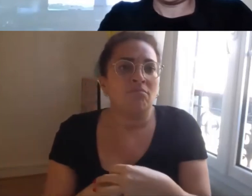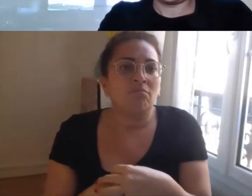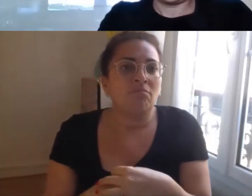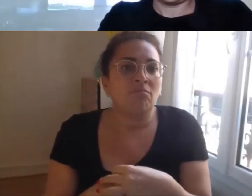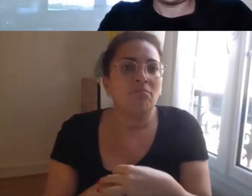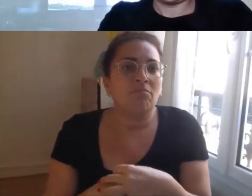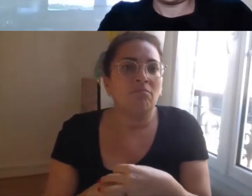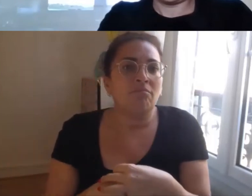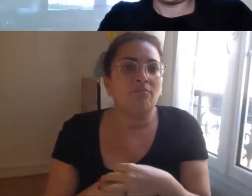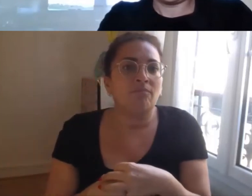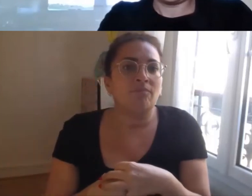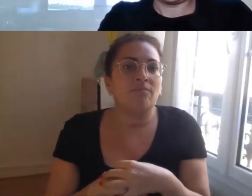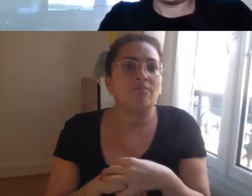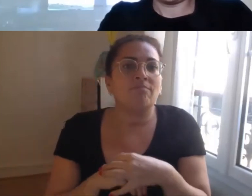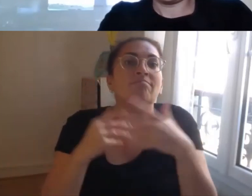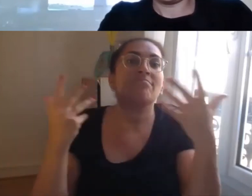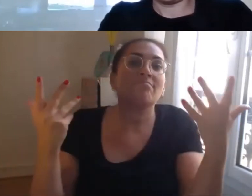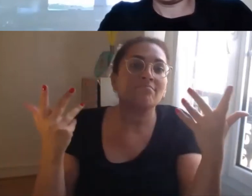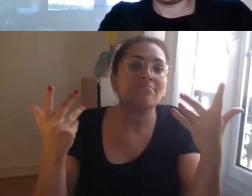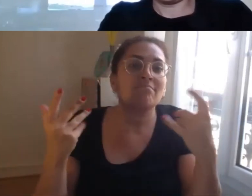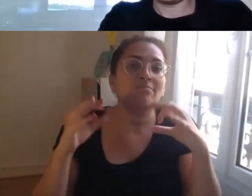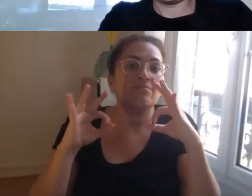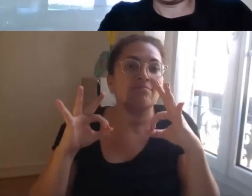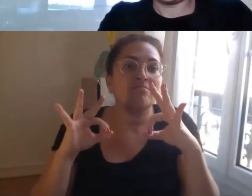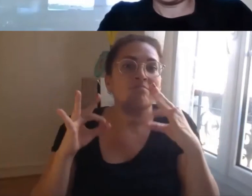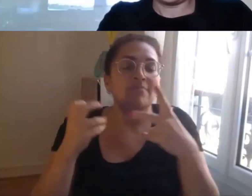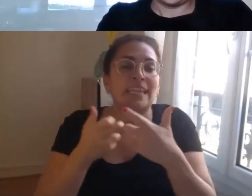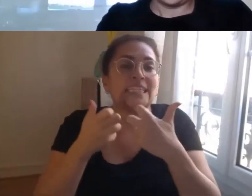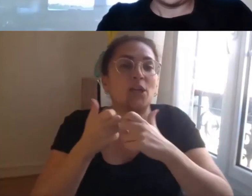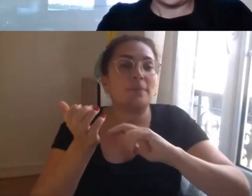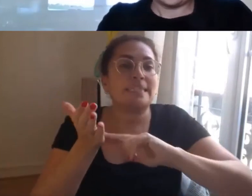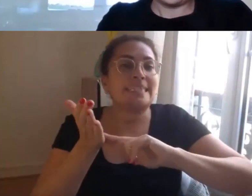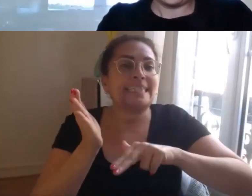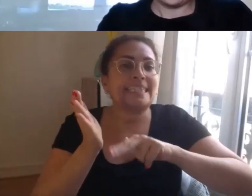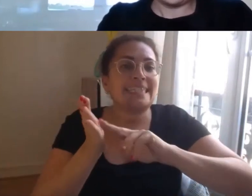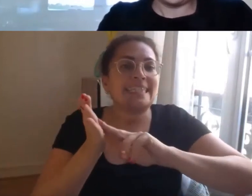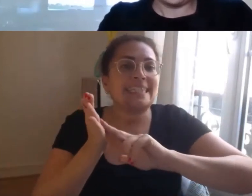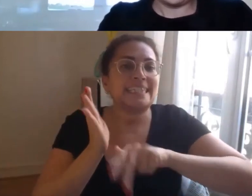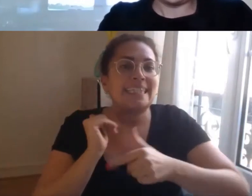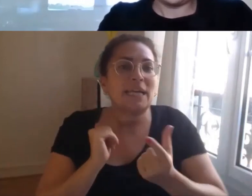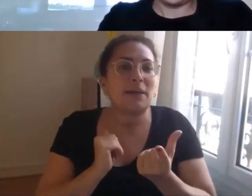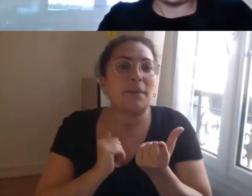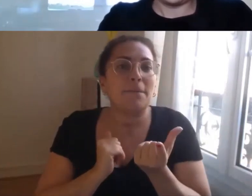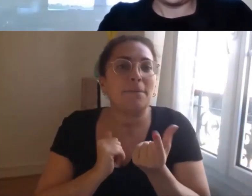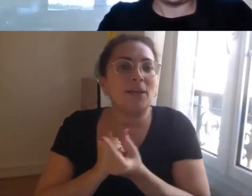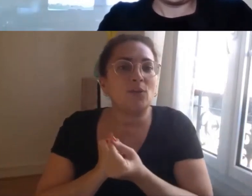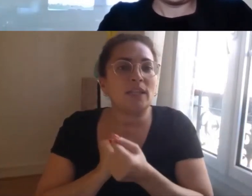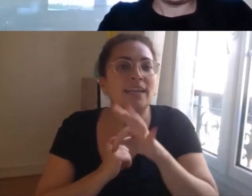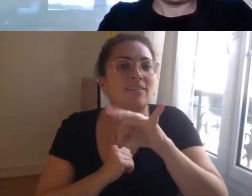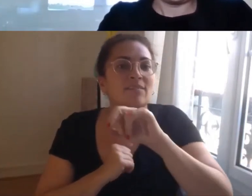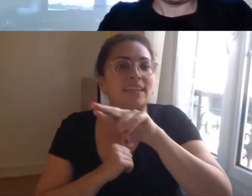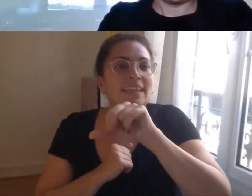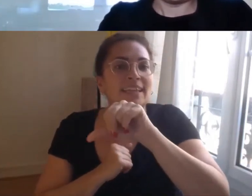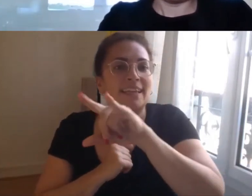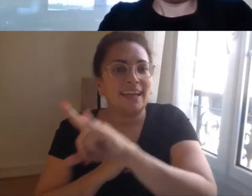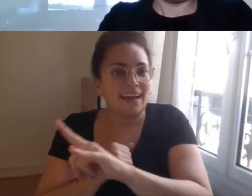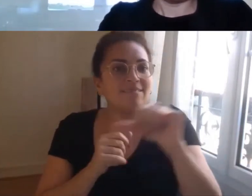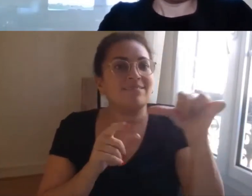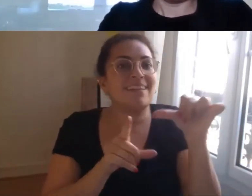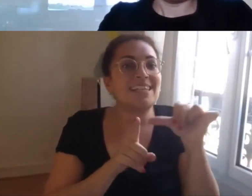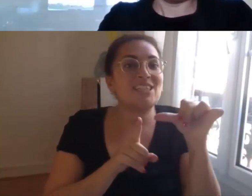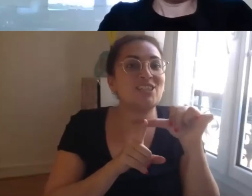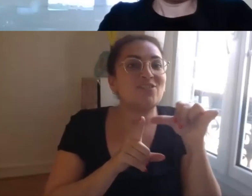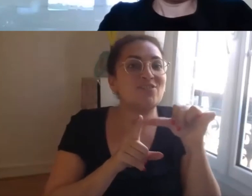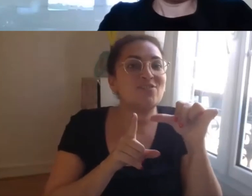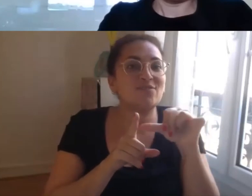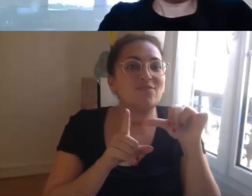allons nous fêtons en quelque sorte l'anniversaire de la signature de ce partenariat entre la FIRA et la GEPHIP il faut que vous